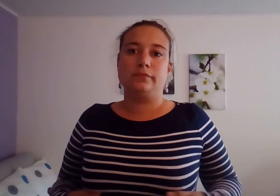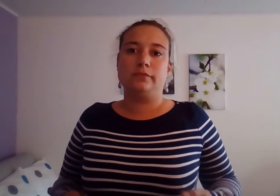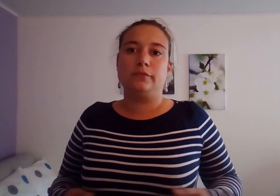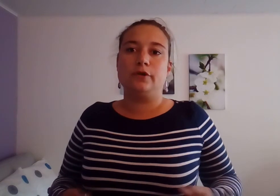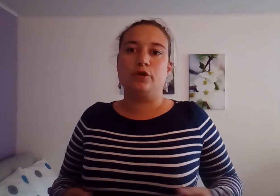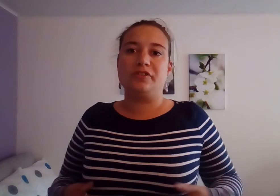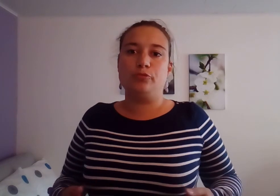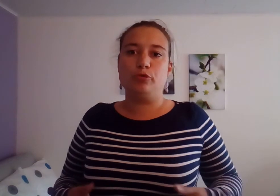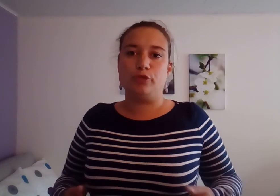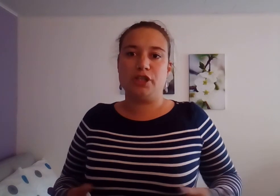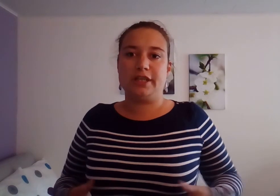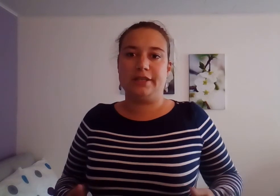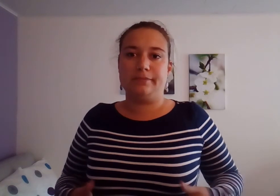Leur dispute me chagrine.